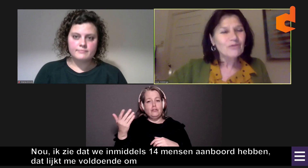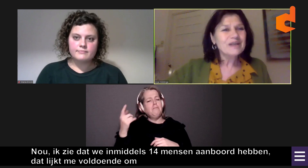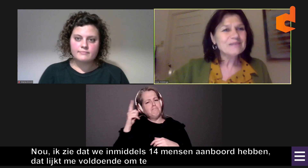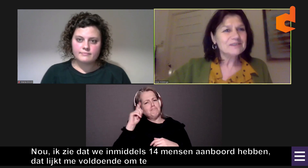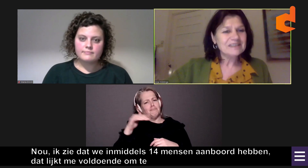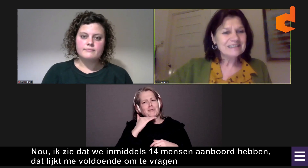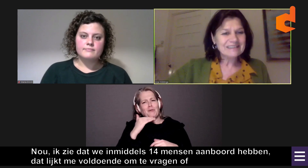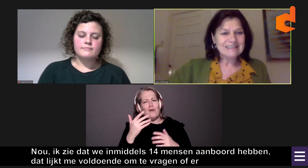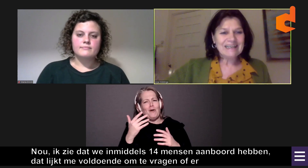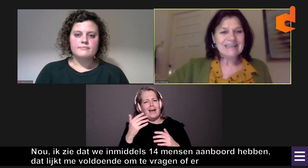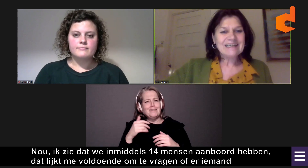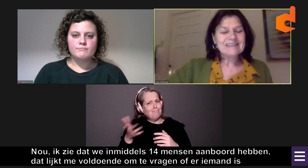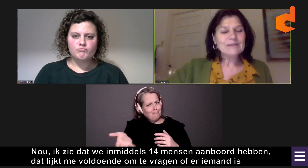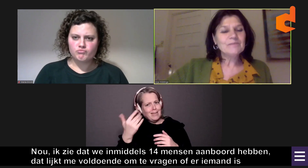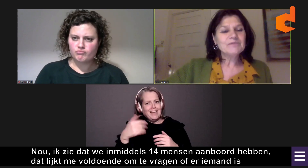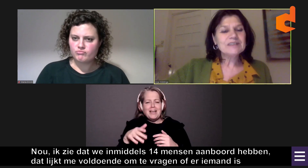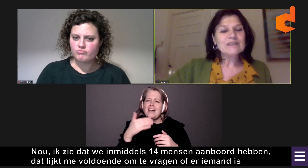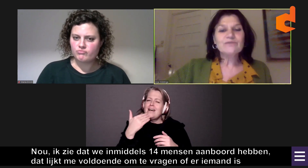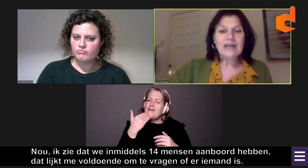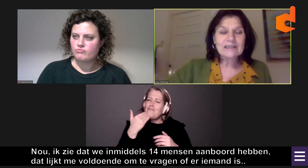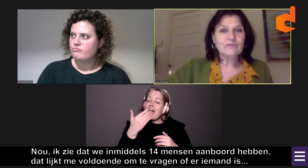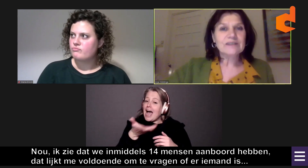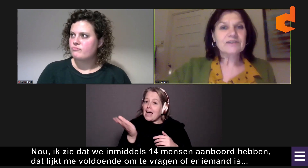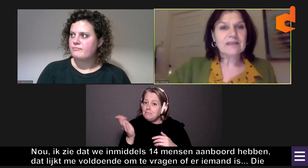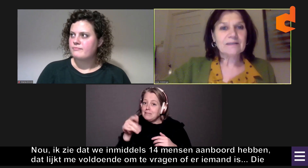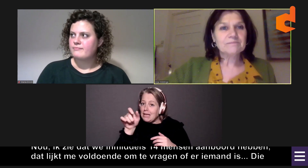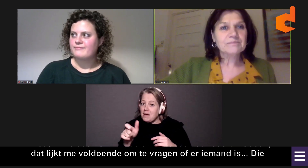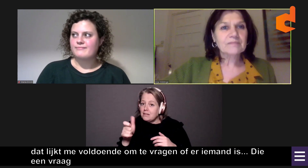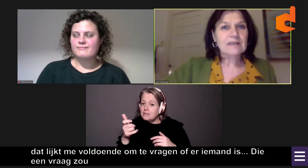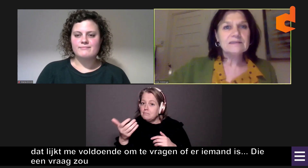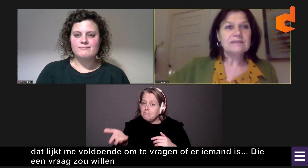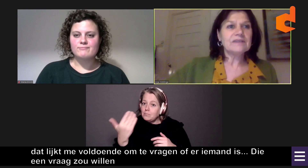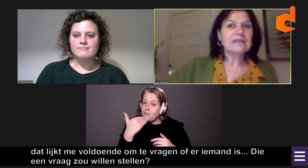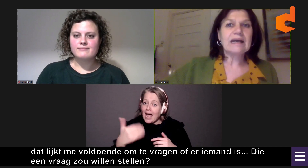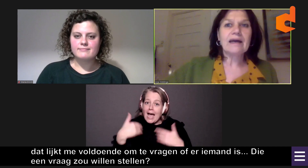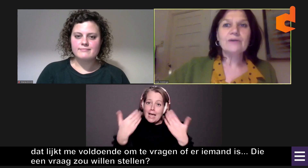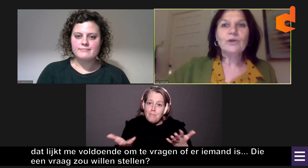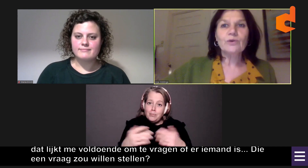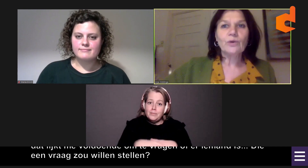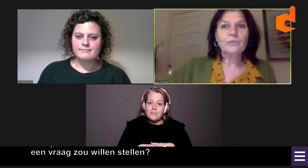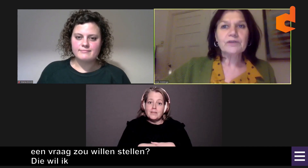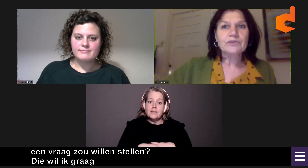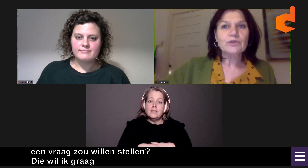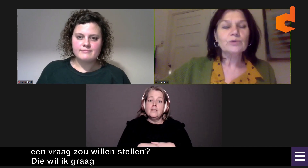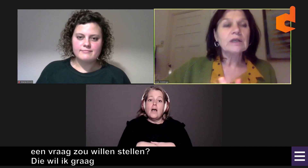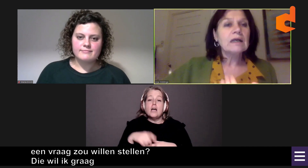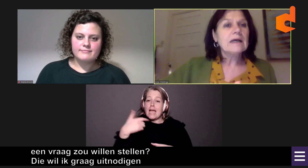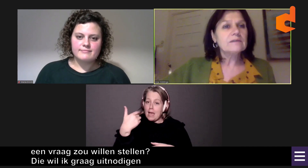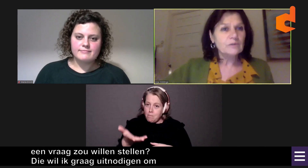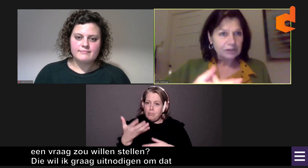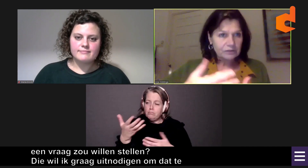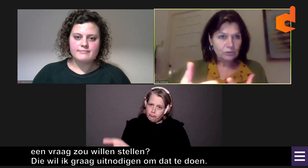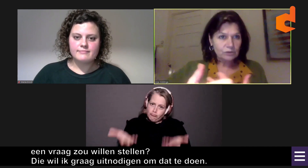of er iemand is die een vraag zou willen stellen. En die wil ik graag uitnodigen om dat te doen.